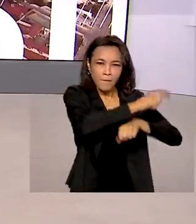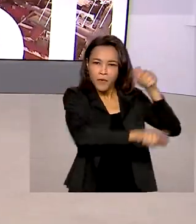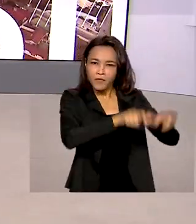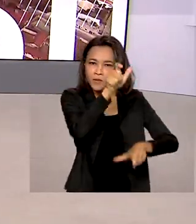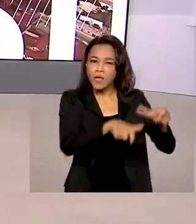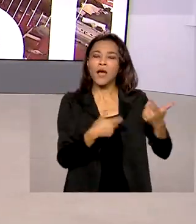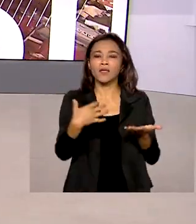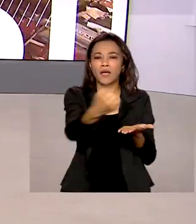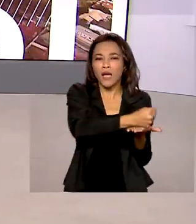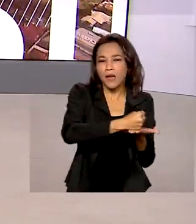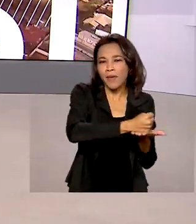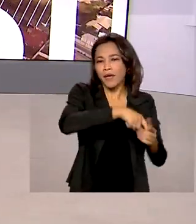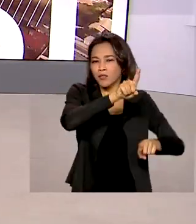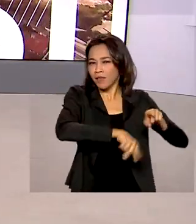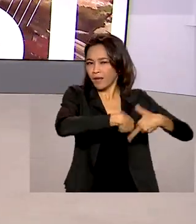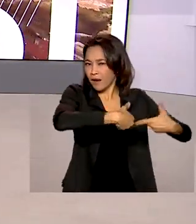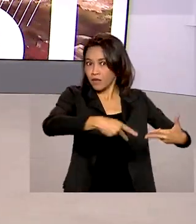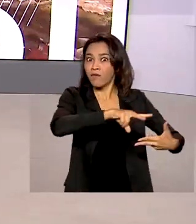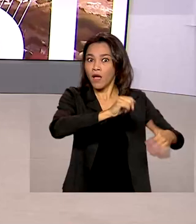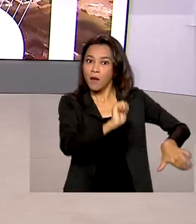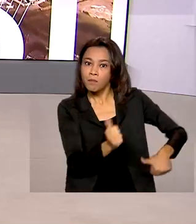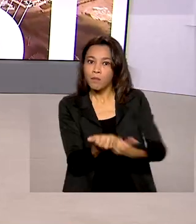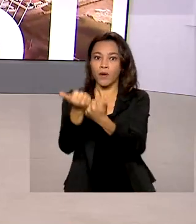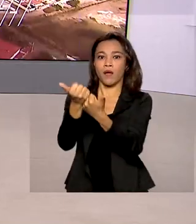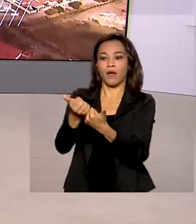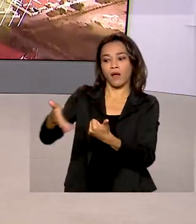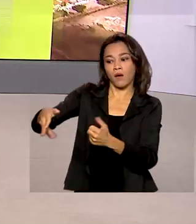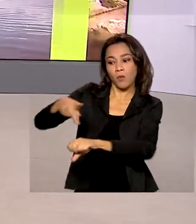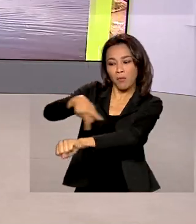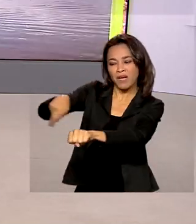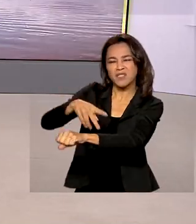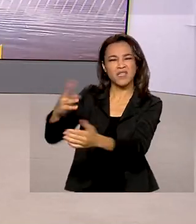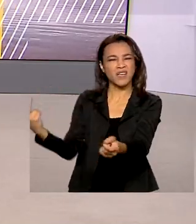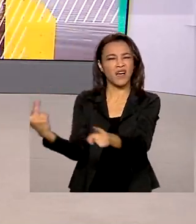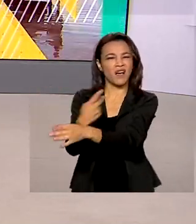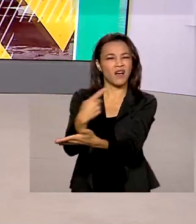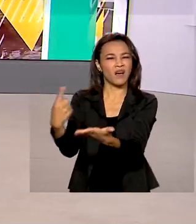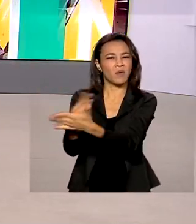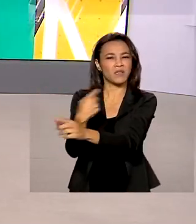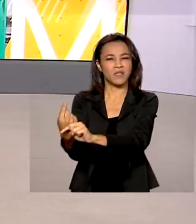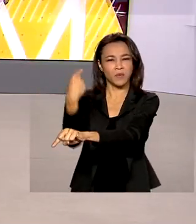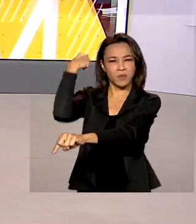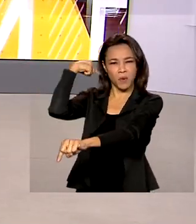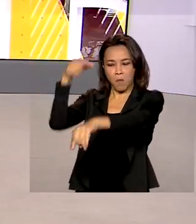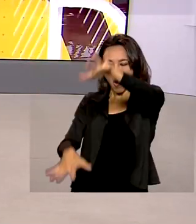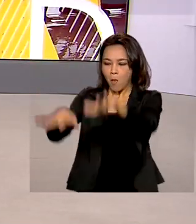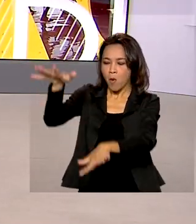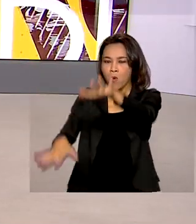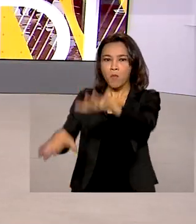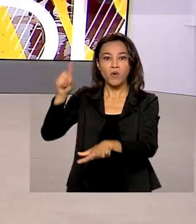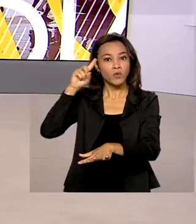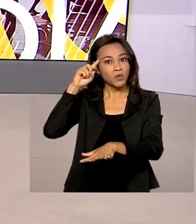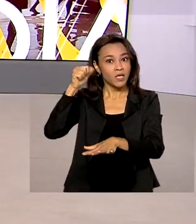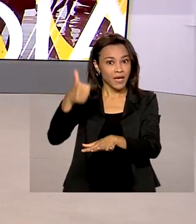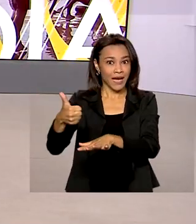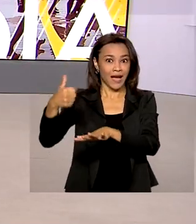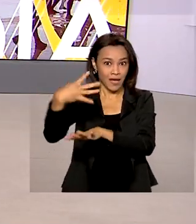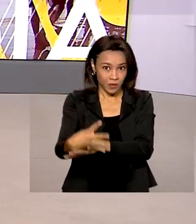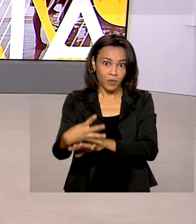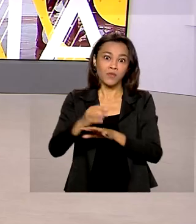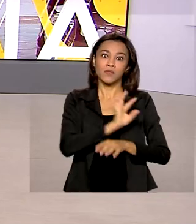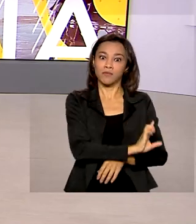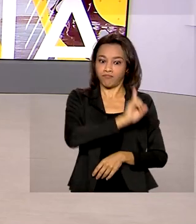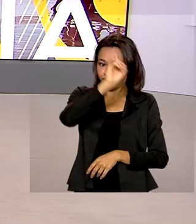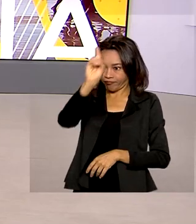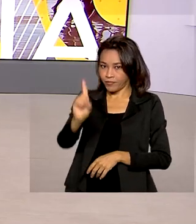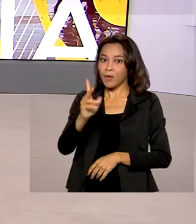remédios vão ajudar no socorro ao país, devastado por um terremoto no último dia 14. O presidente Jair Bolsonaro acompanhou o